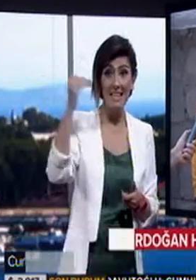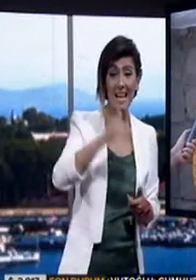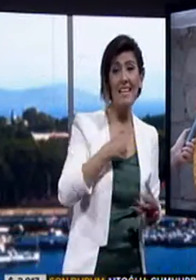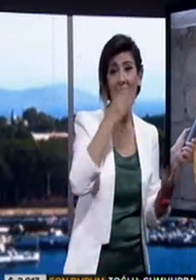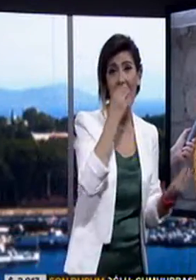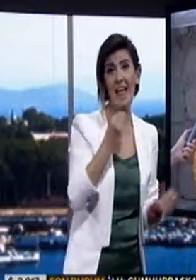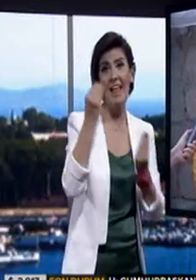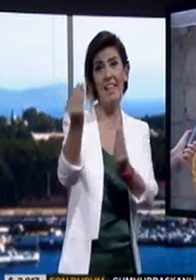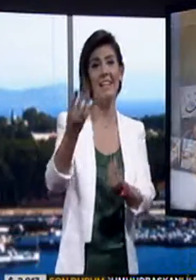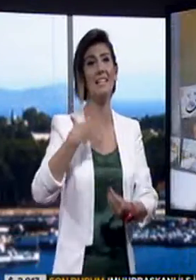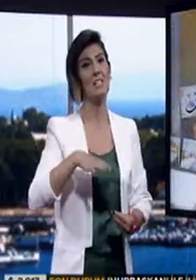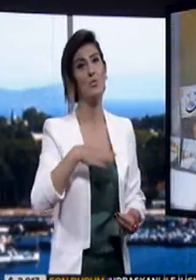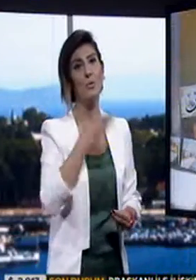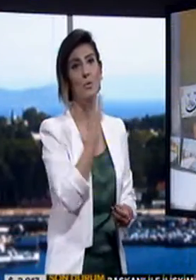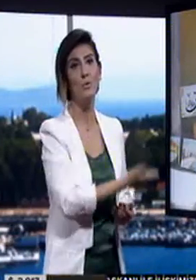hediye vermek istiyoruz.